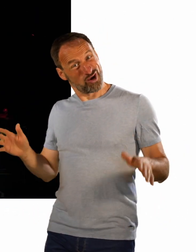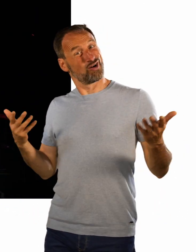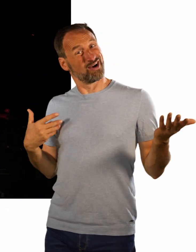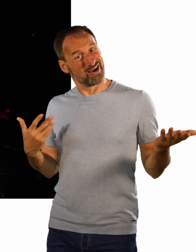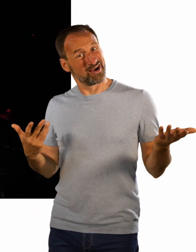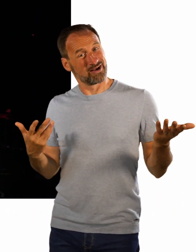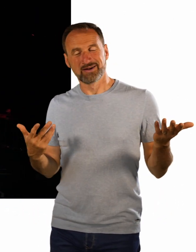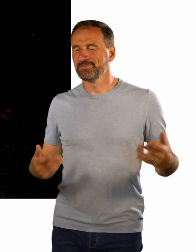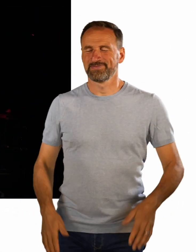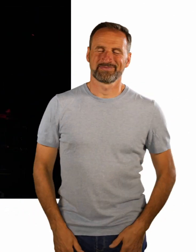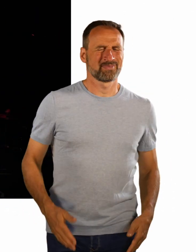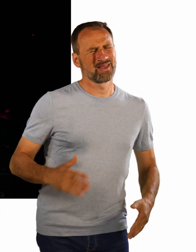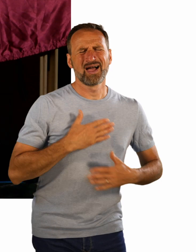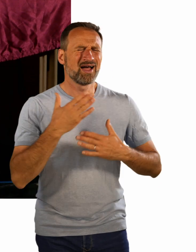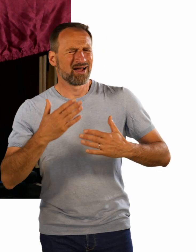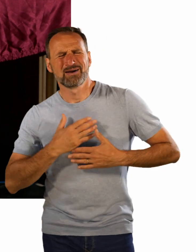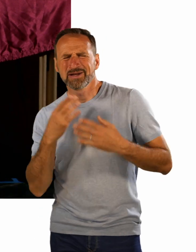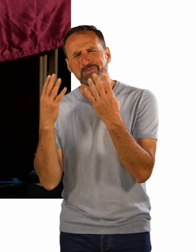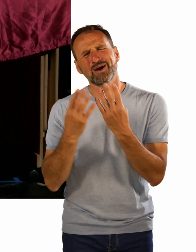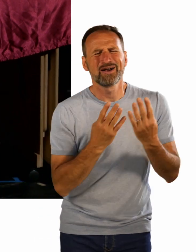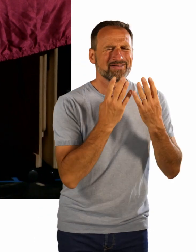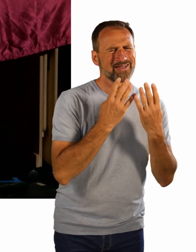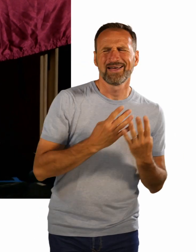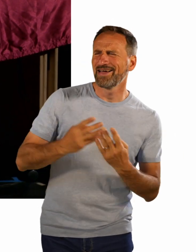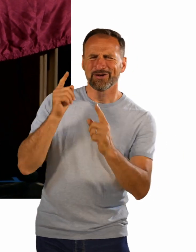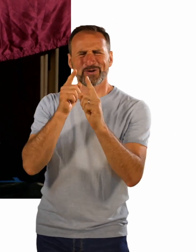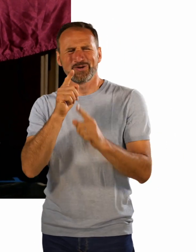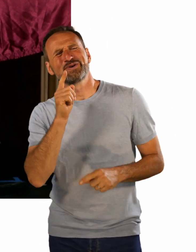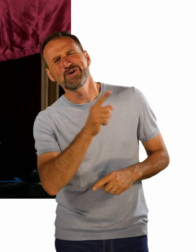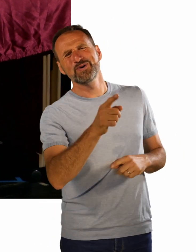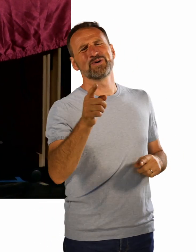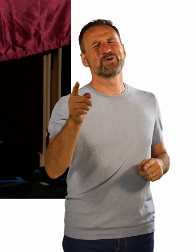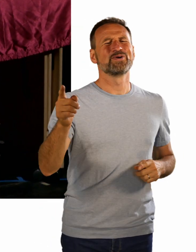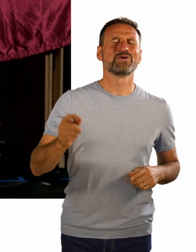Happy Birthday to you.